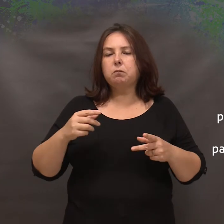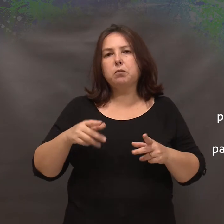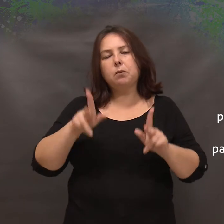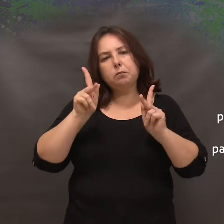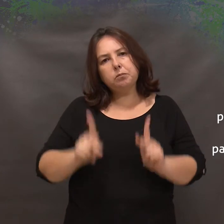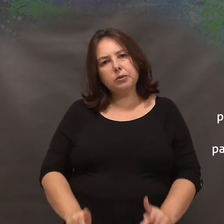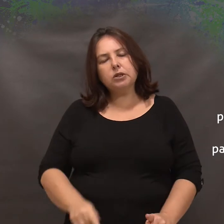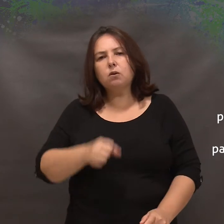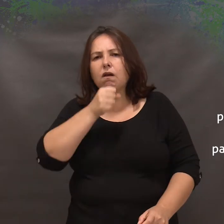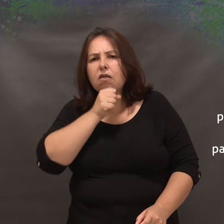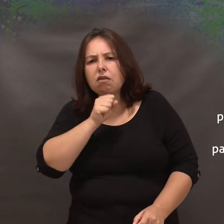deficiências